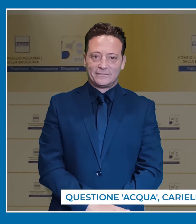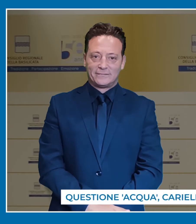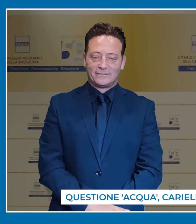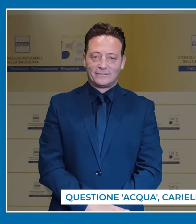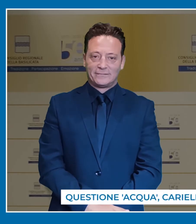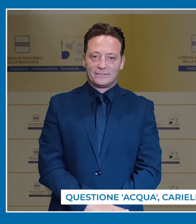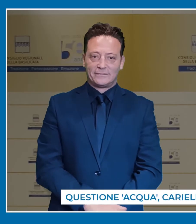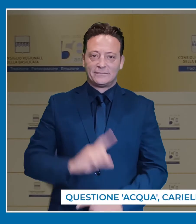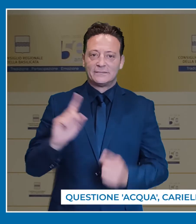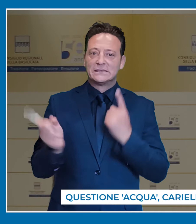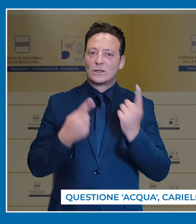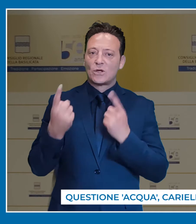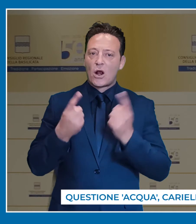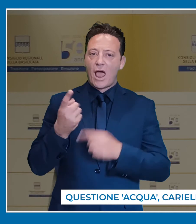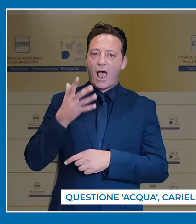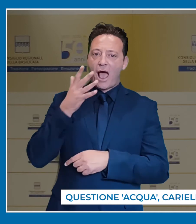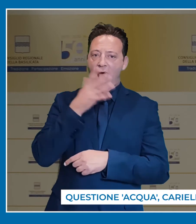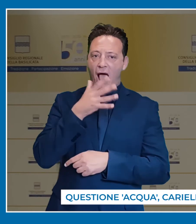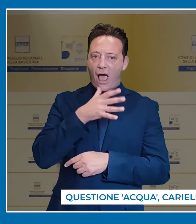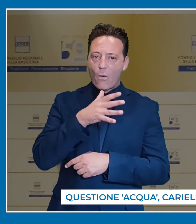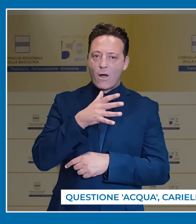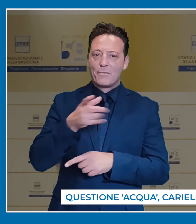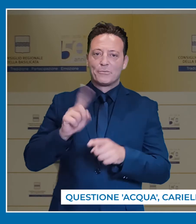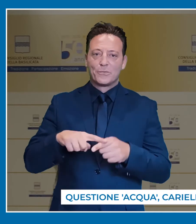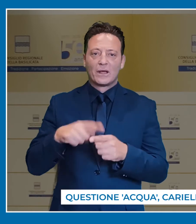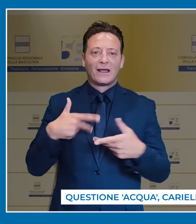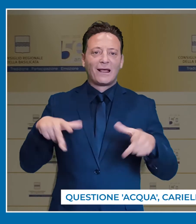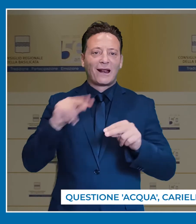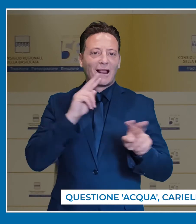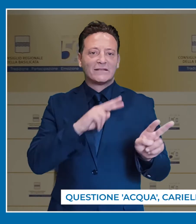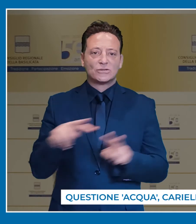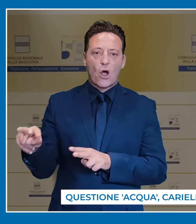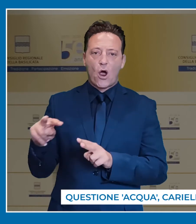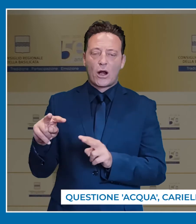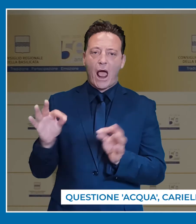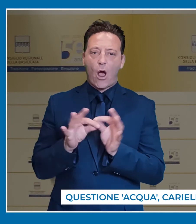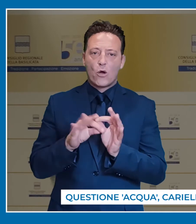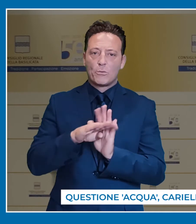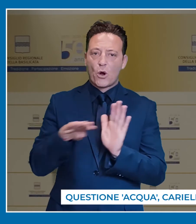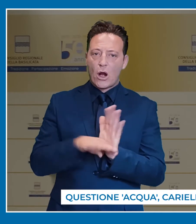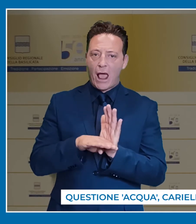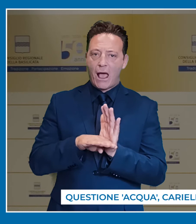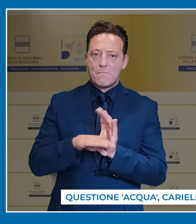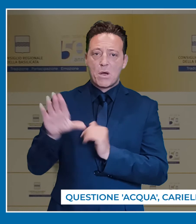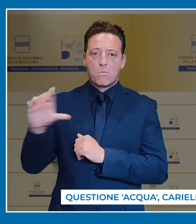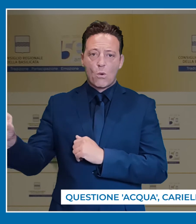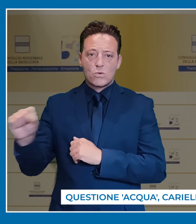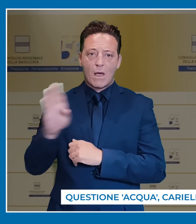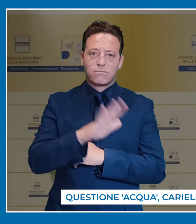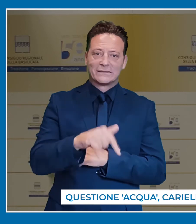La questione acqua e la revisione dell'accordo di programma tra Regione Puglia e Regione